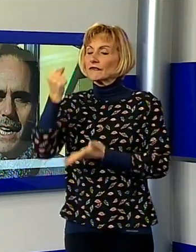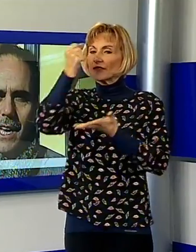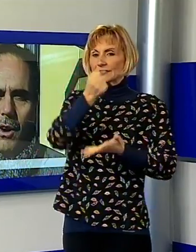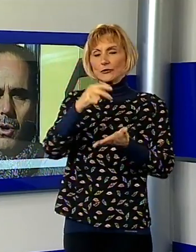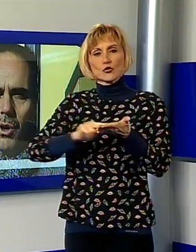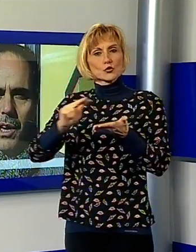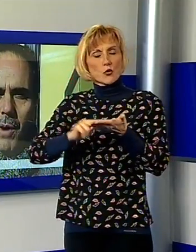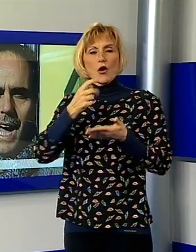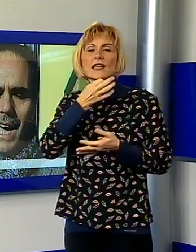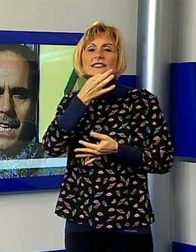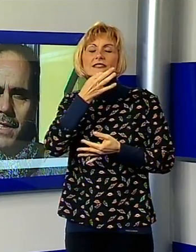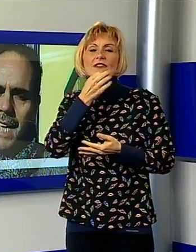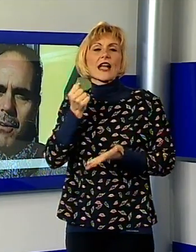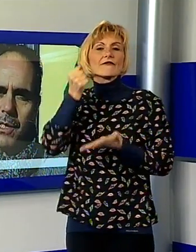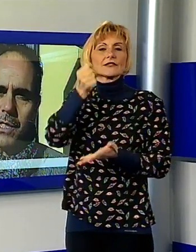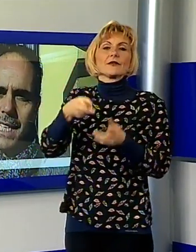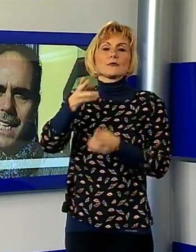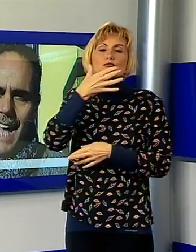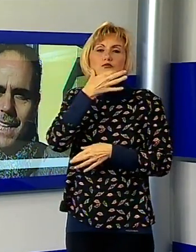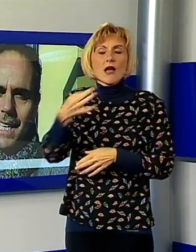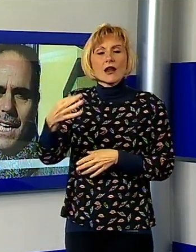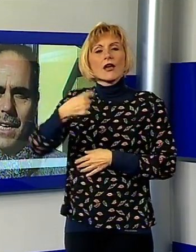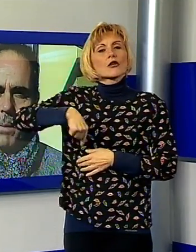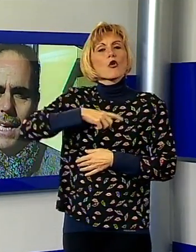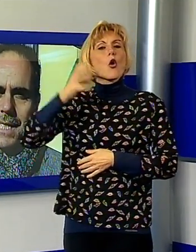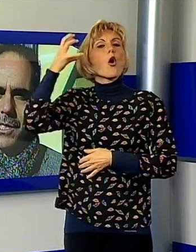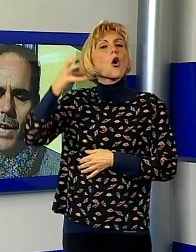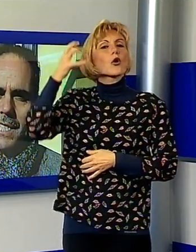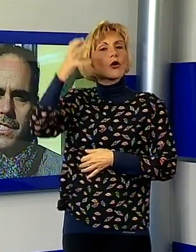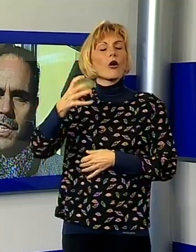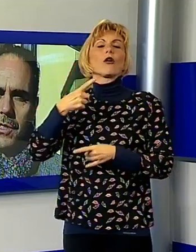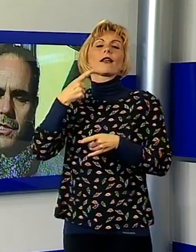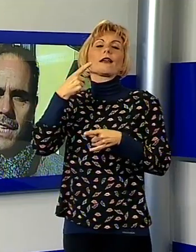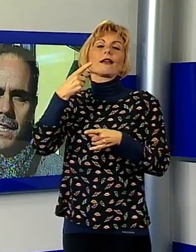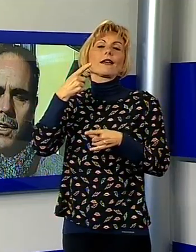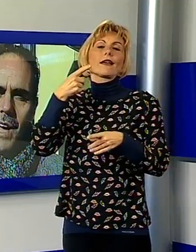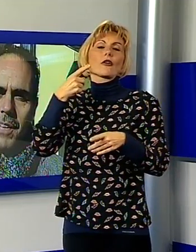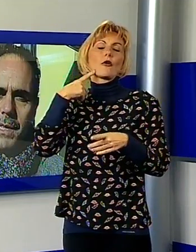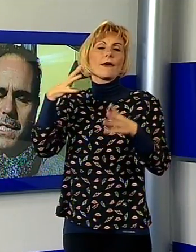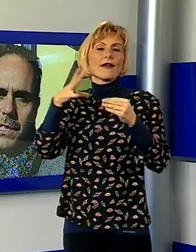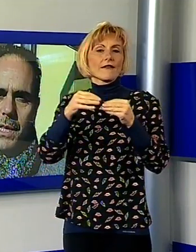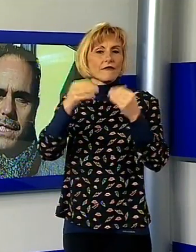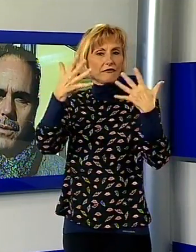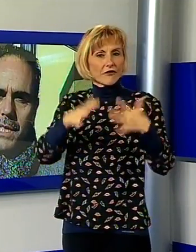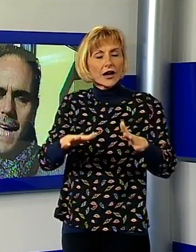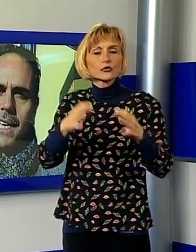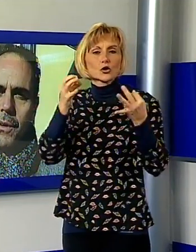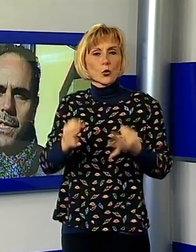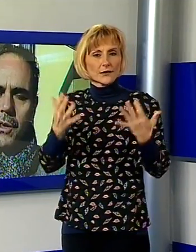onore qua a Ghivizzano, ma sono stati tanti i plessi scolastici che sono stati rinnovati e messi in sicurezza in questi anni e di questo